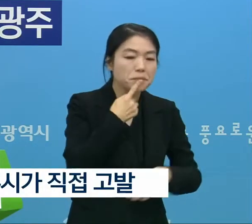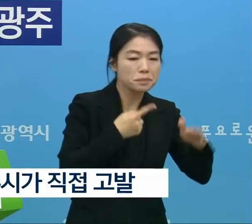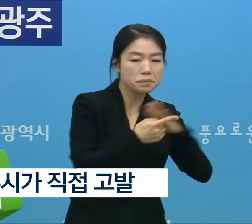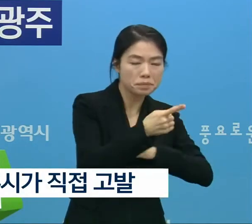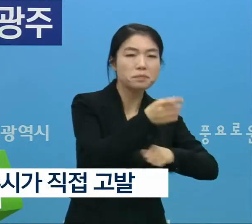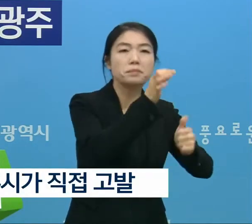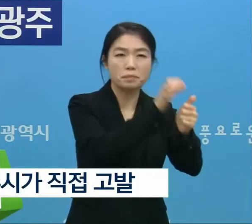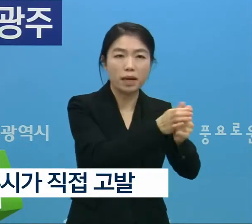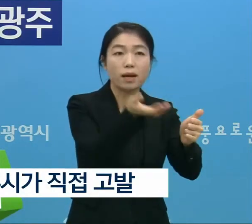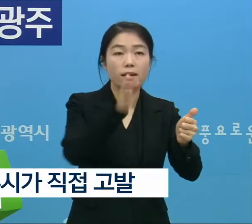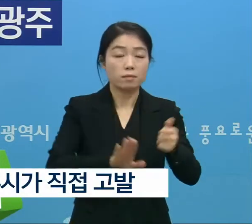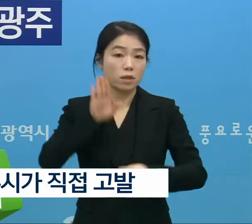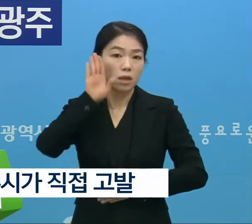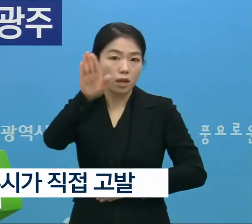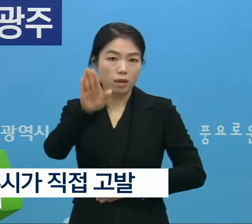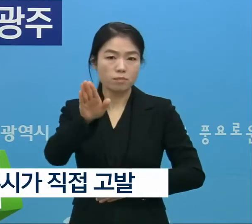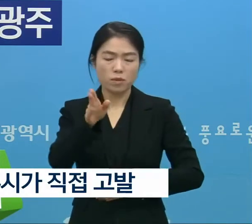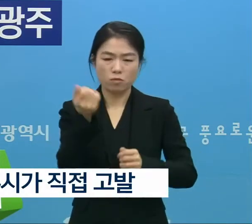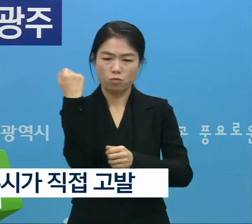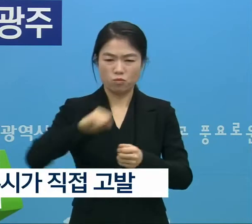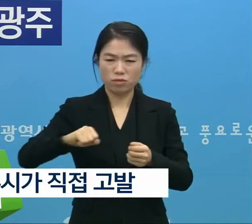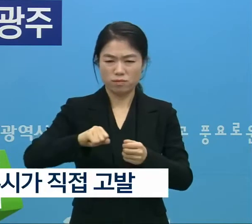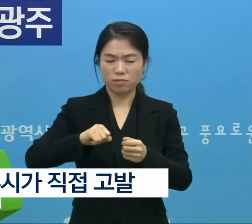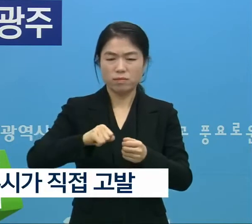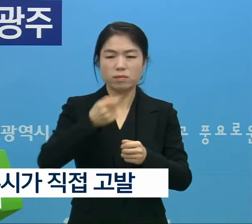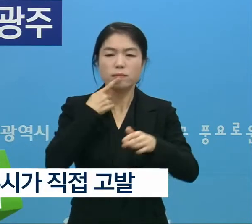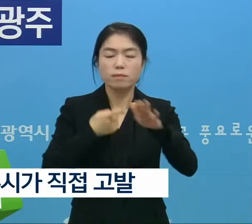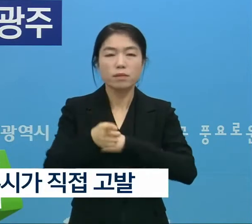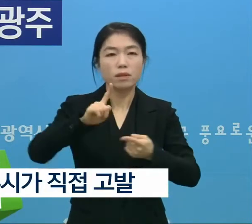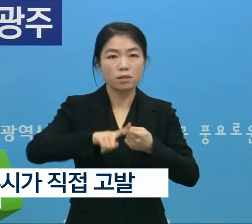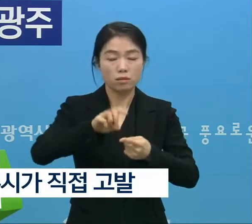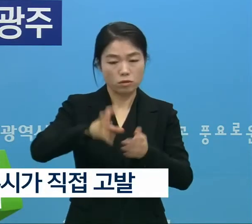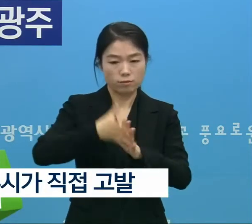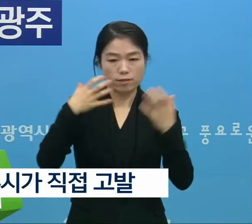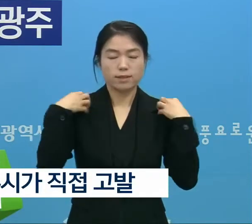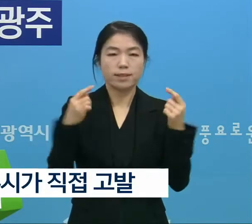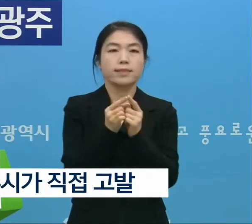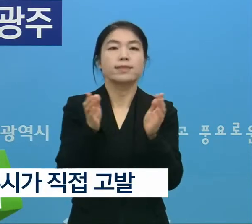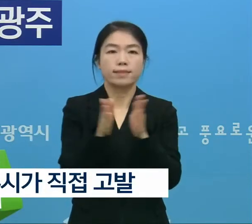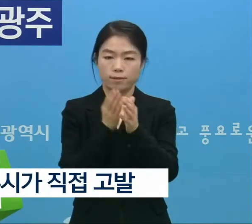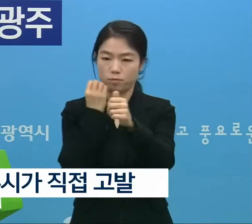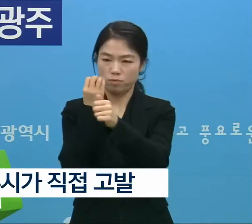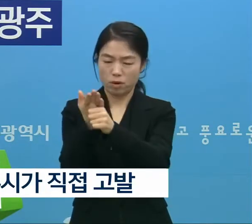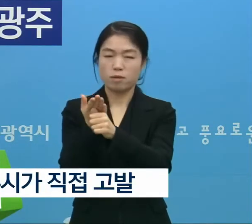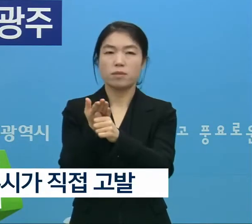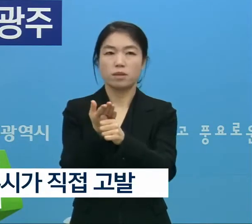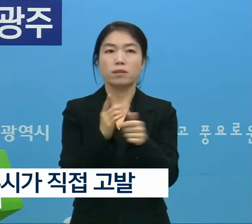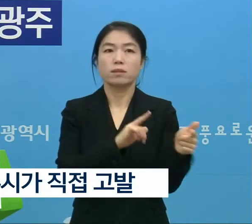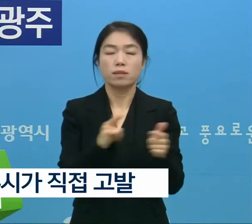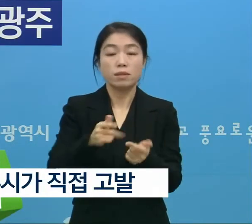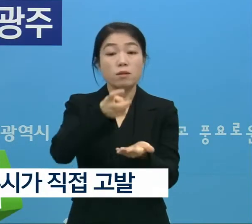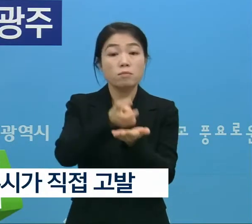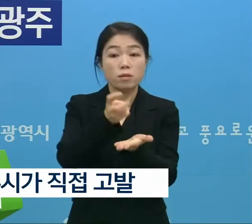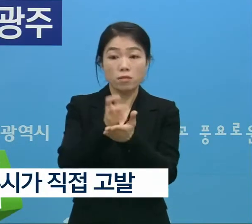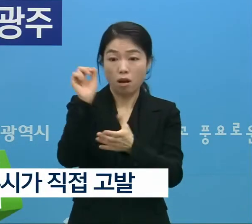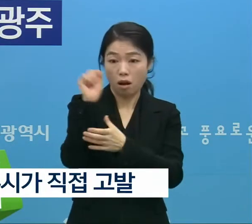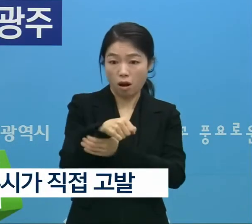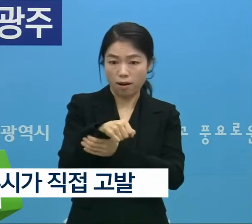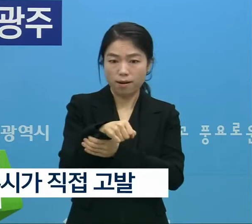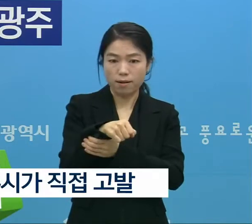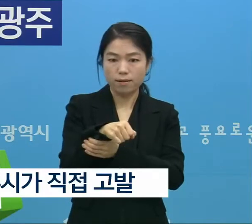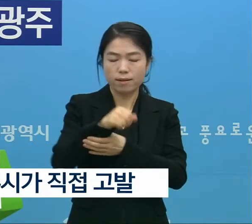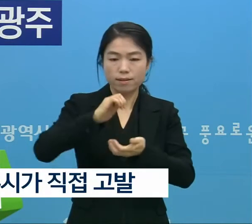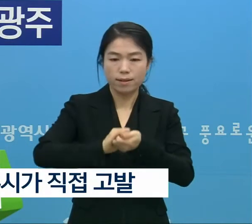앞으로는 주요 위반 조치에 대해서는 광주시가 직접 고발하는 등 법령이 허용하는